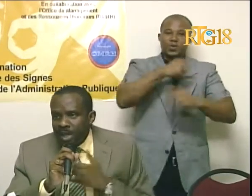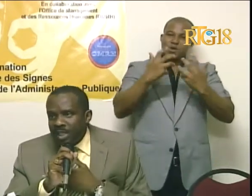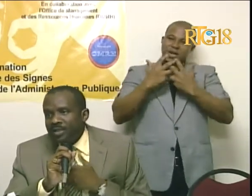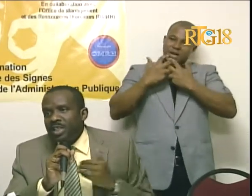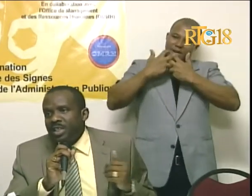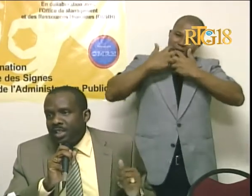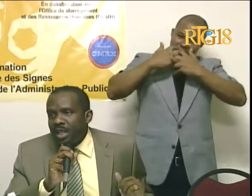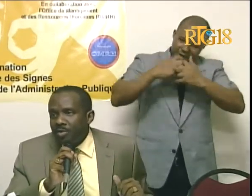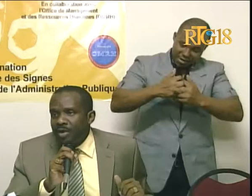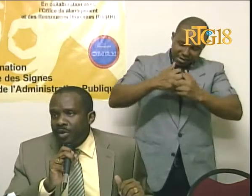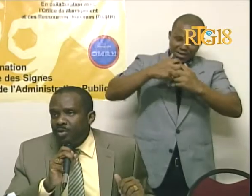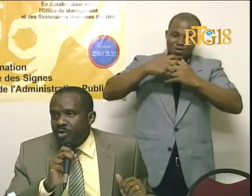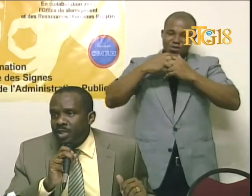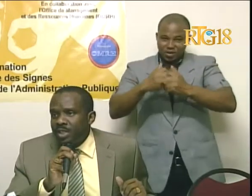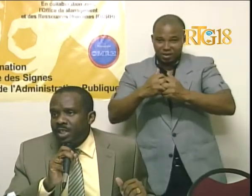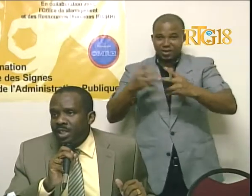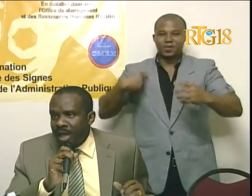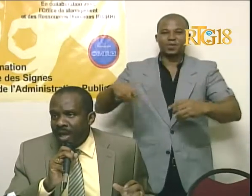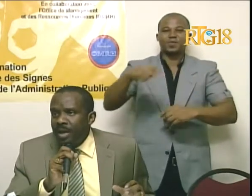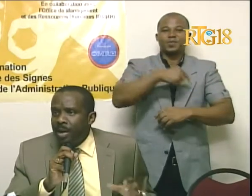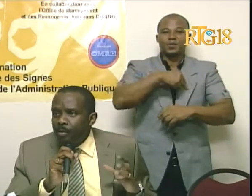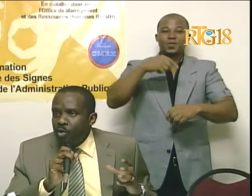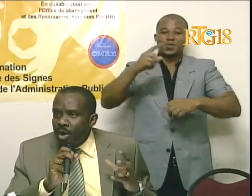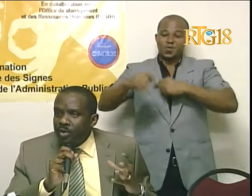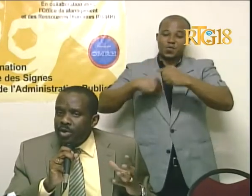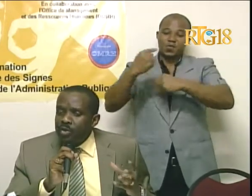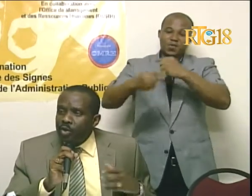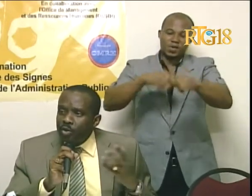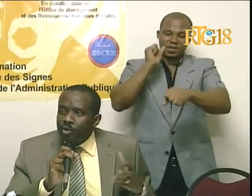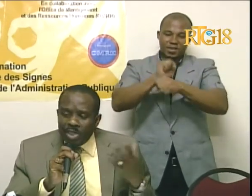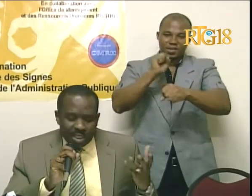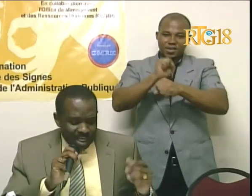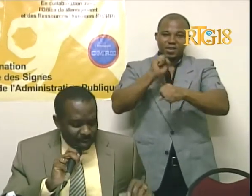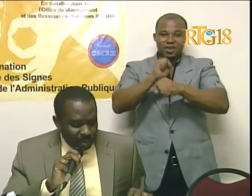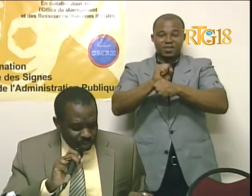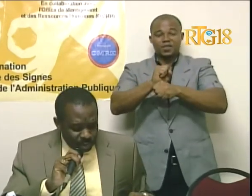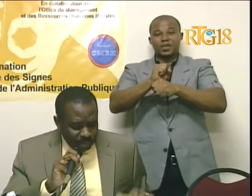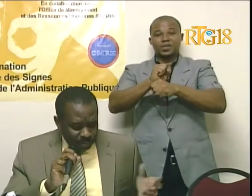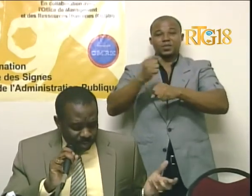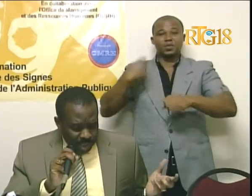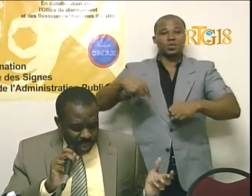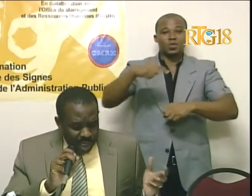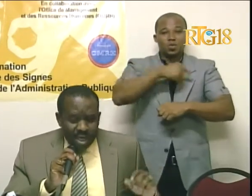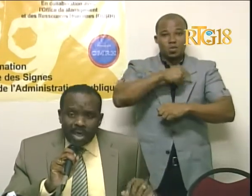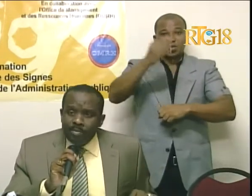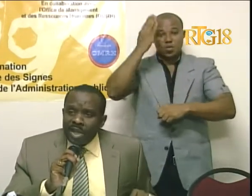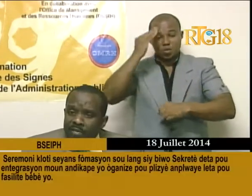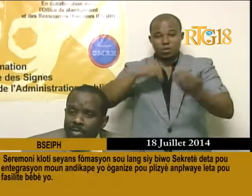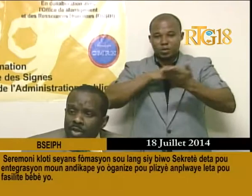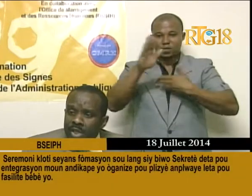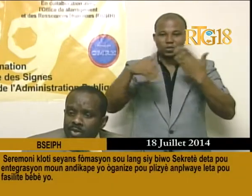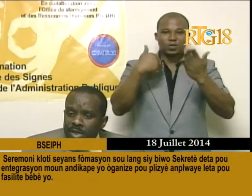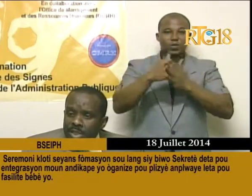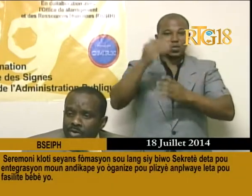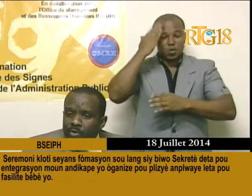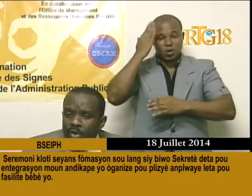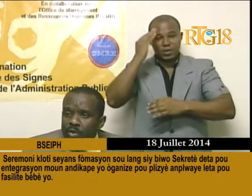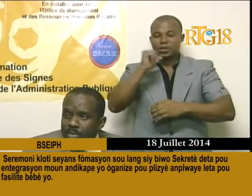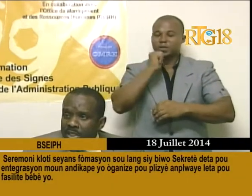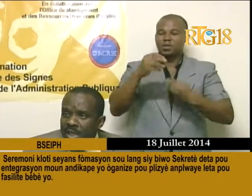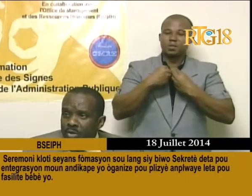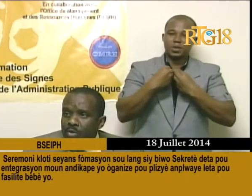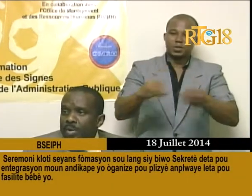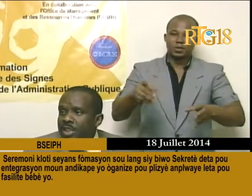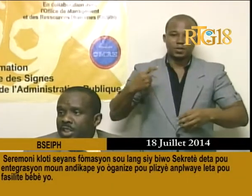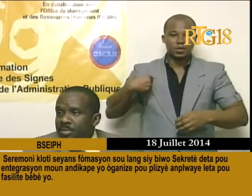rezo, nou gwa l travay nan sansatou, avèk bureau sekretar d'Etat, pou nou asyure nou ke tout konesans sa pa pedi, e, mta avle petet, remyansye d'yon